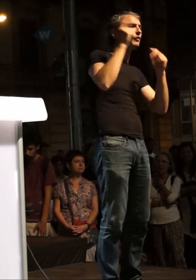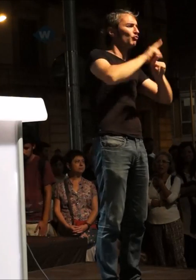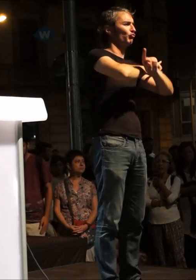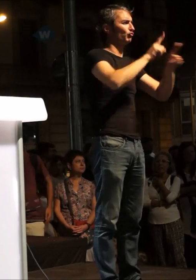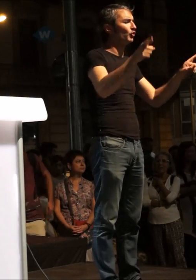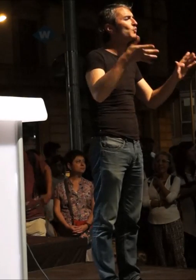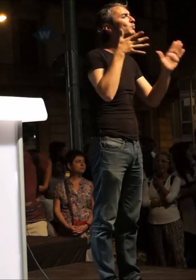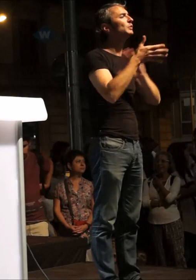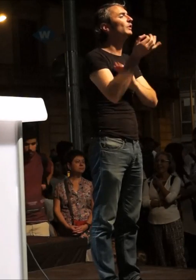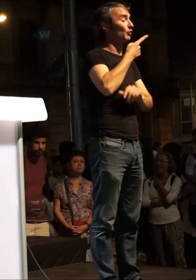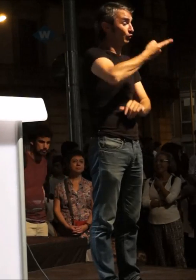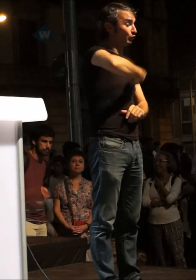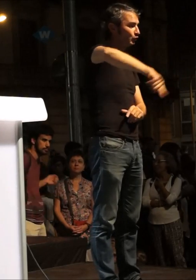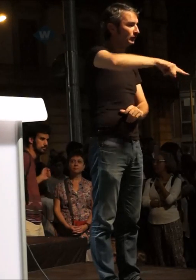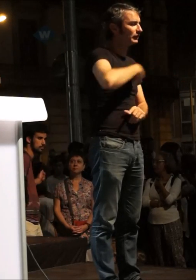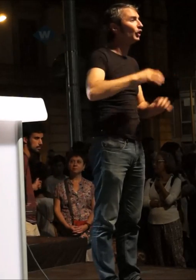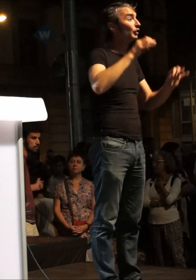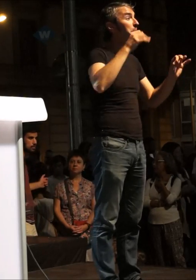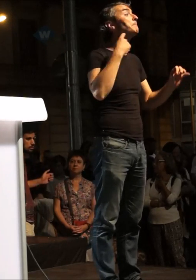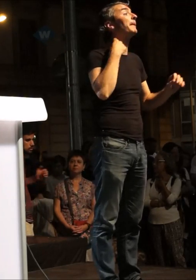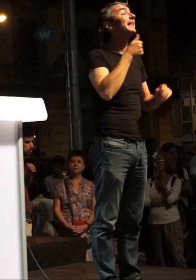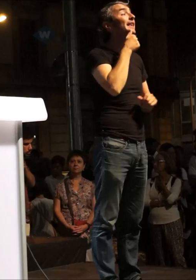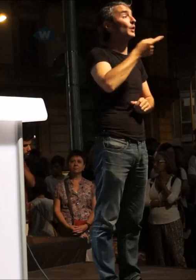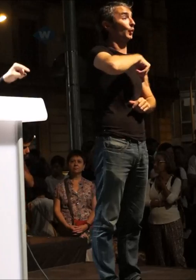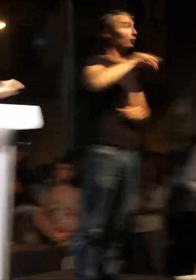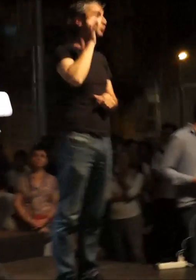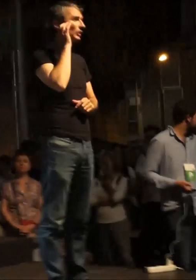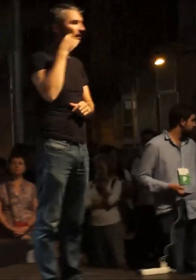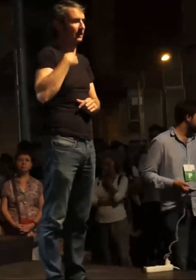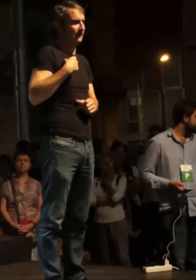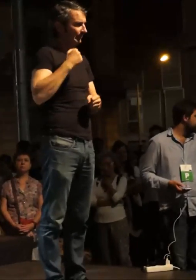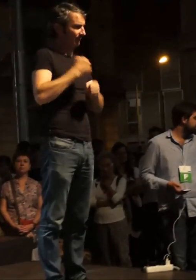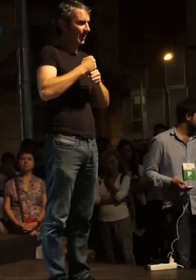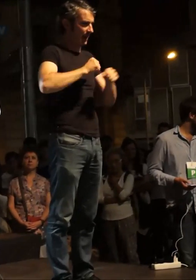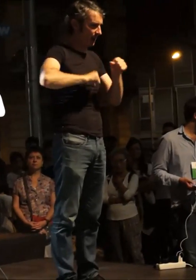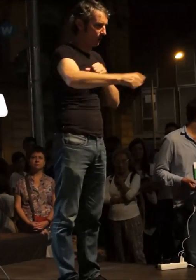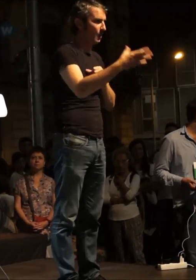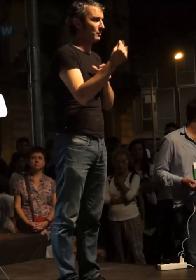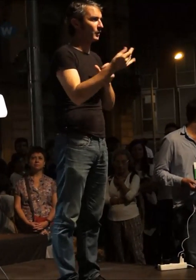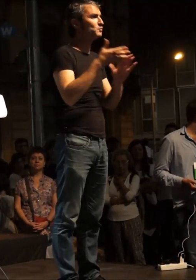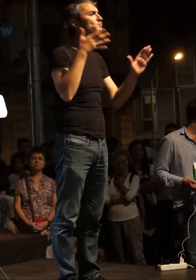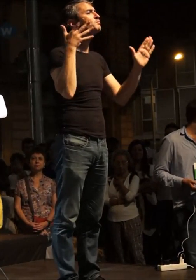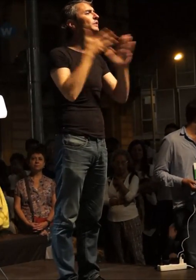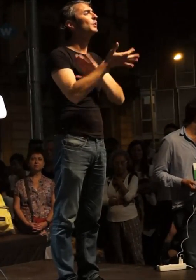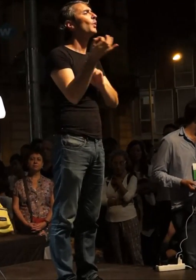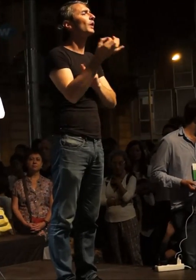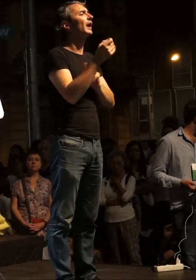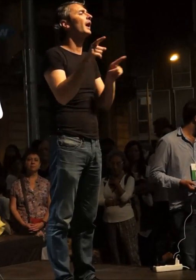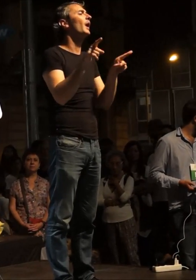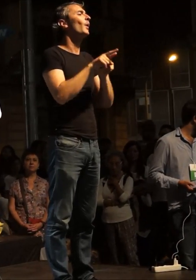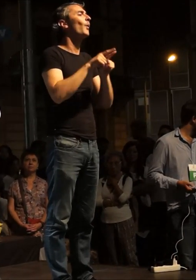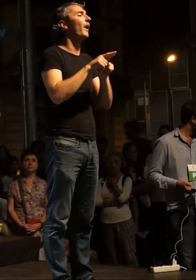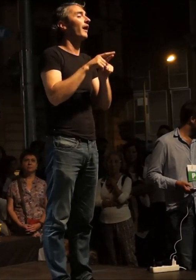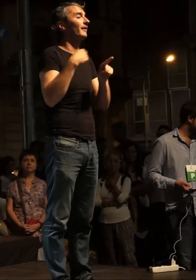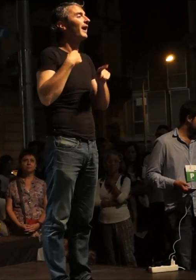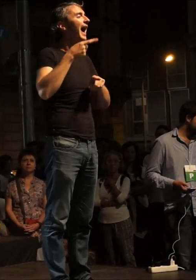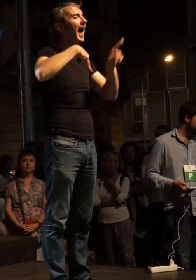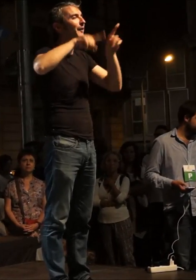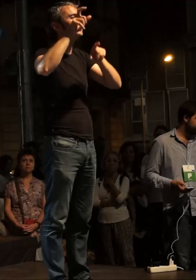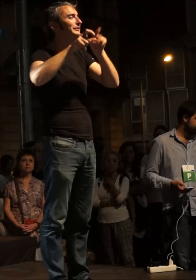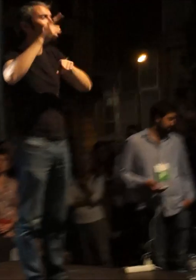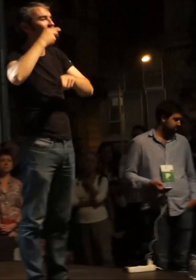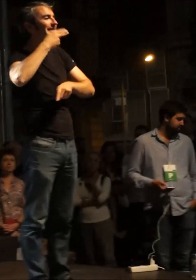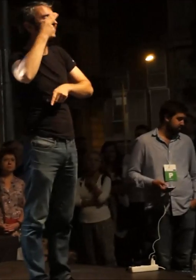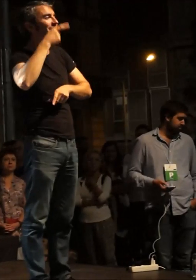sentit nosaltres som les que perdem i se'ns gira molta feina perquè en la pugna d'interessos entre aquells que volen